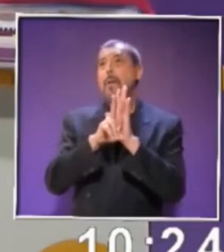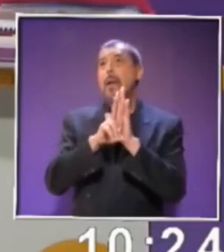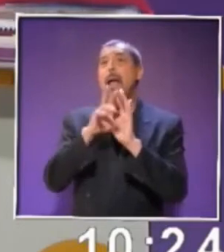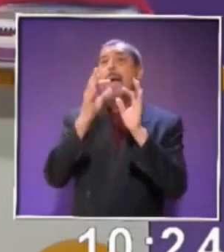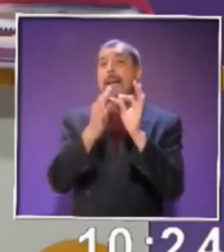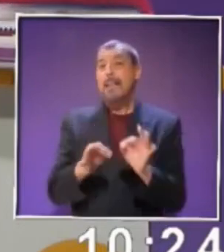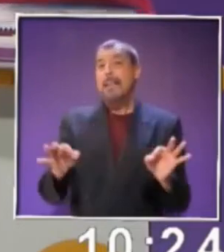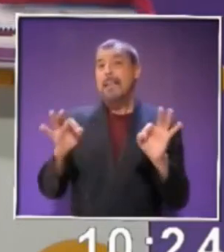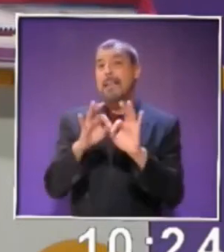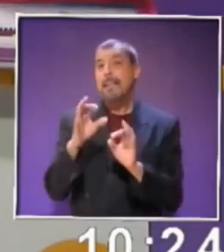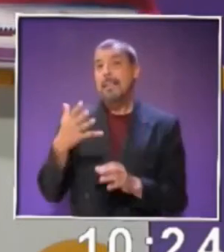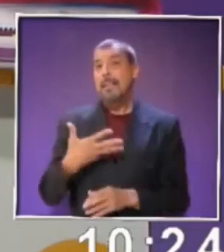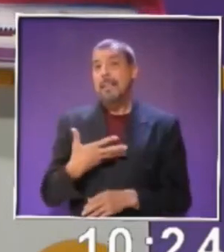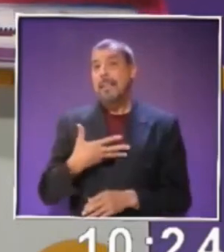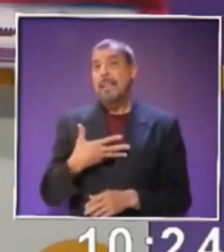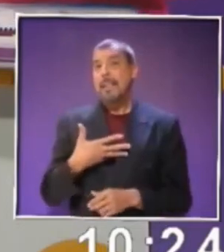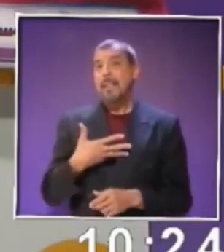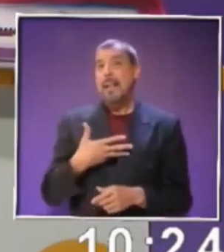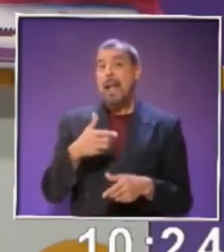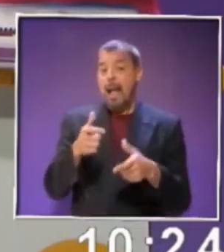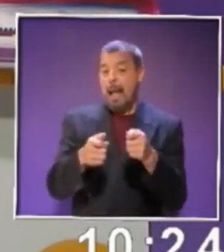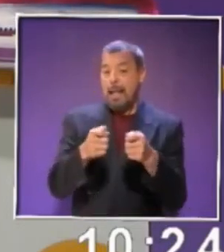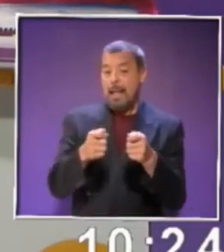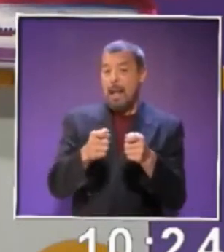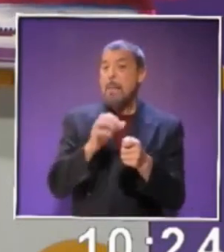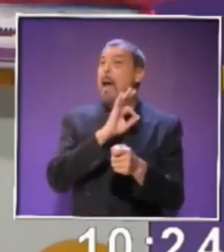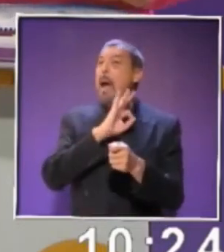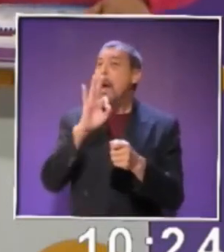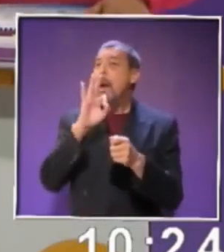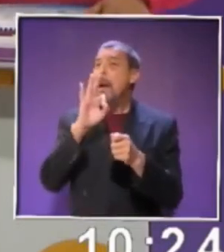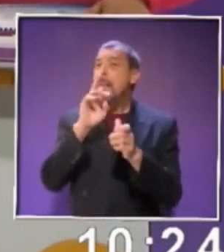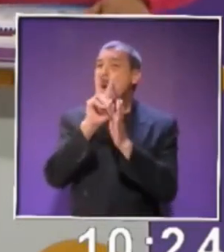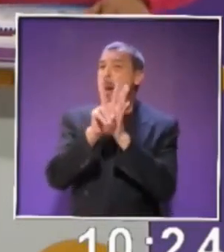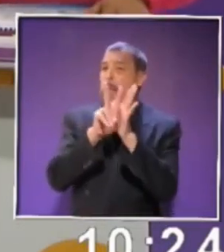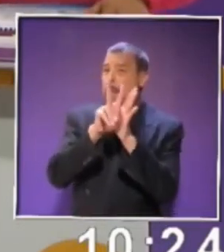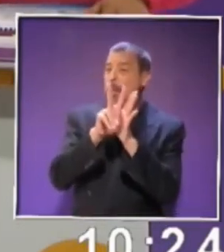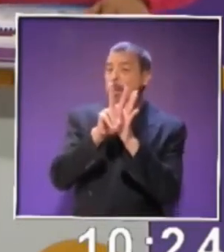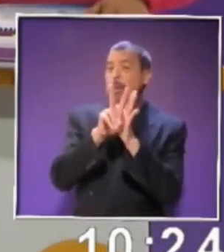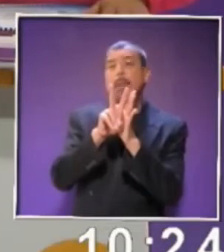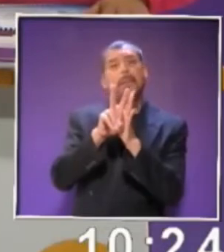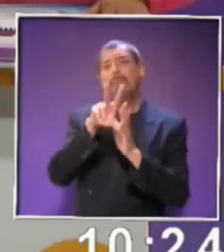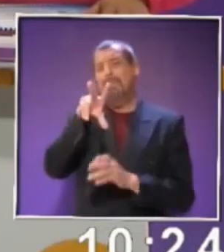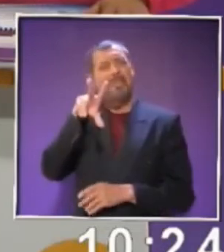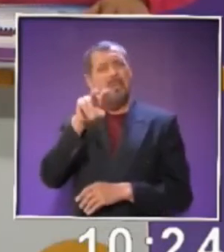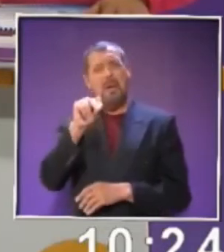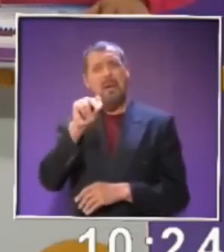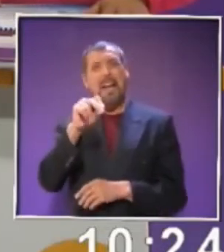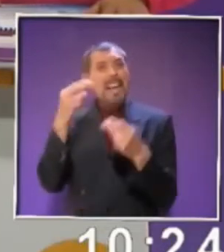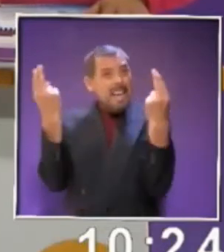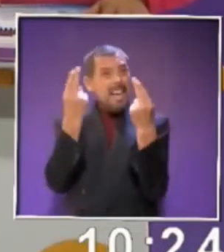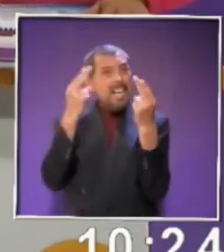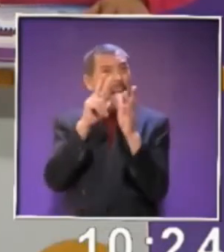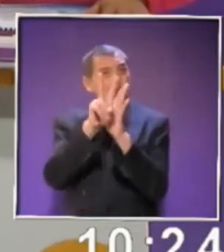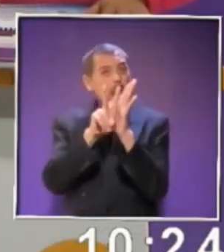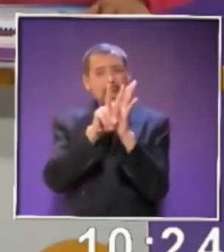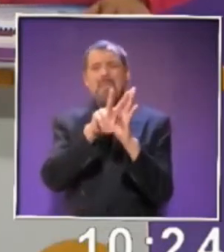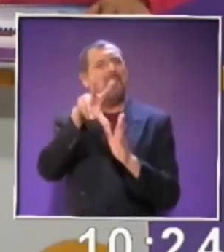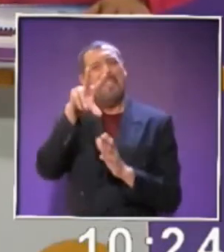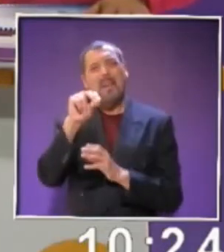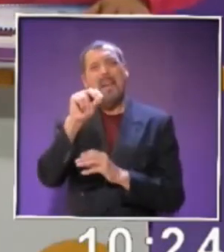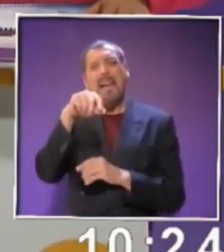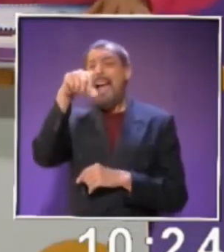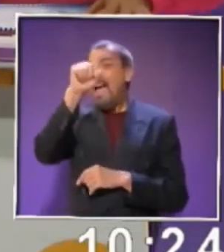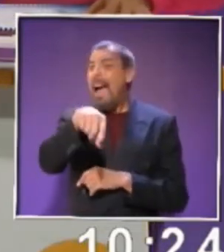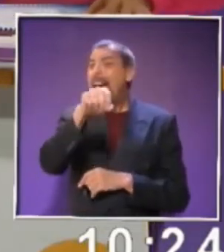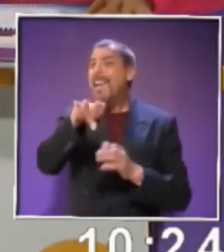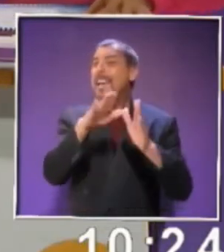necesario tener celular o proyectar el video para realizar las actividades? Claro que no, no es necesario. ¿Por qué? Porque aquí mismo